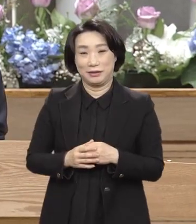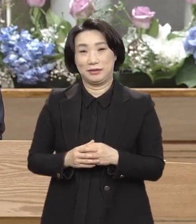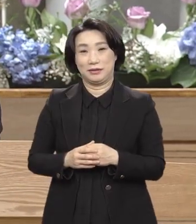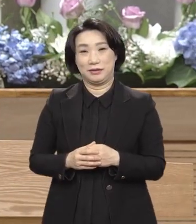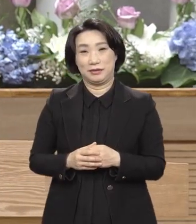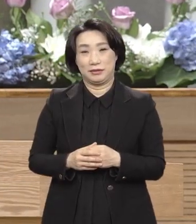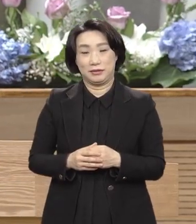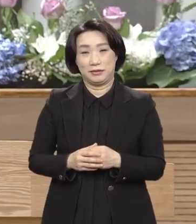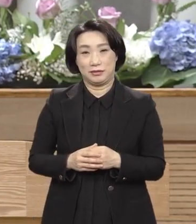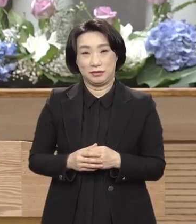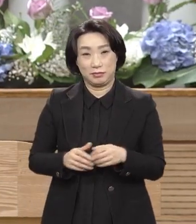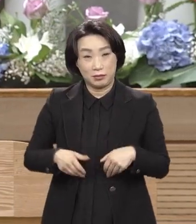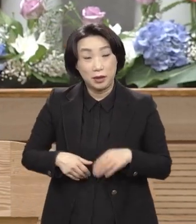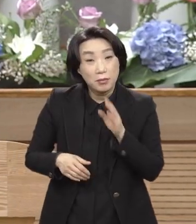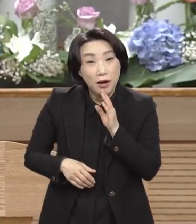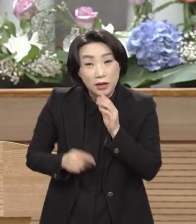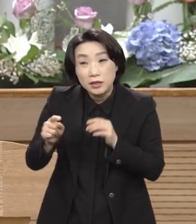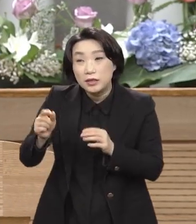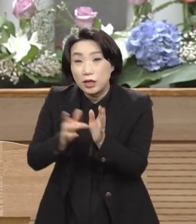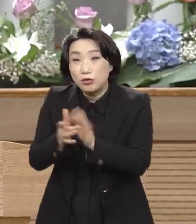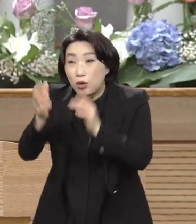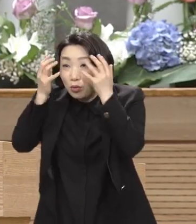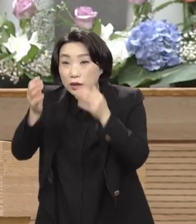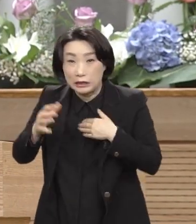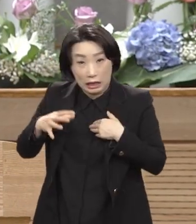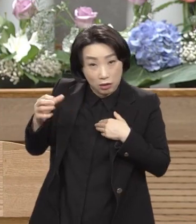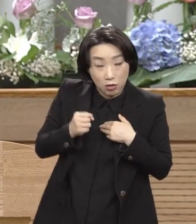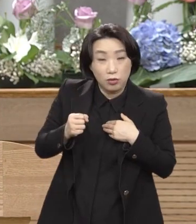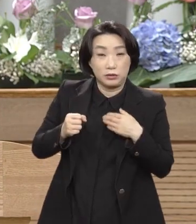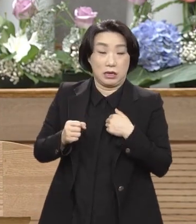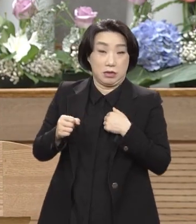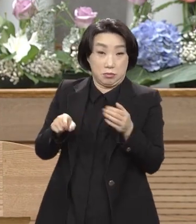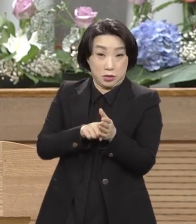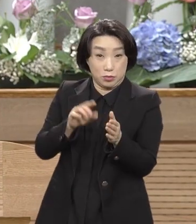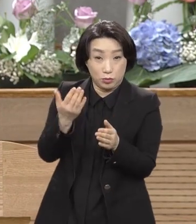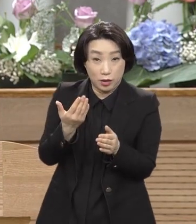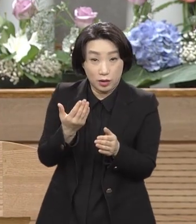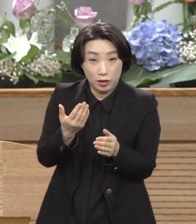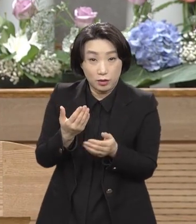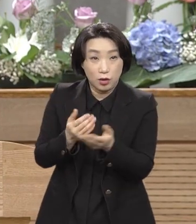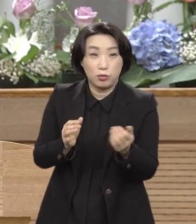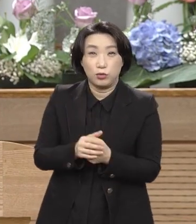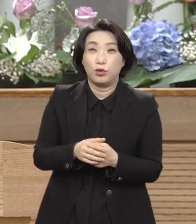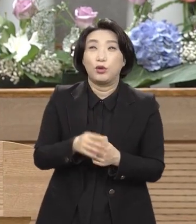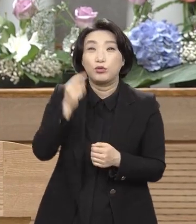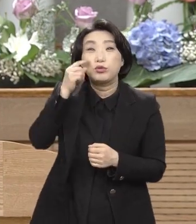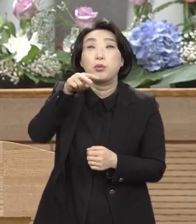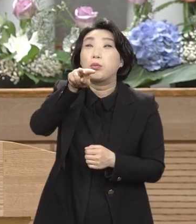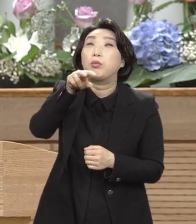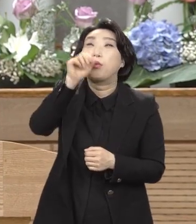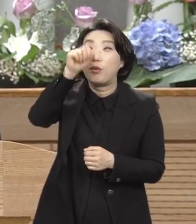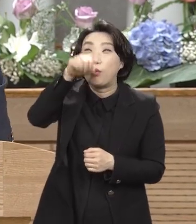그게 고난이 내 것이 돼서 믿음이 되지. 길을 듣고 이성적으로 위해서 무슨 소용이 있어.